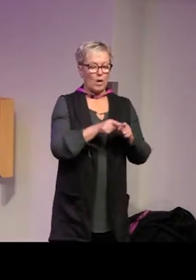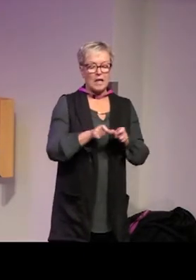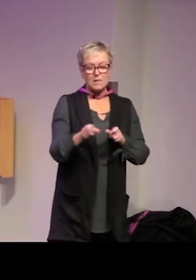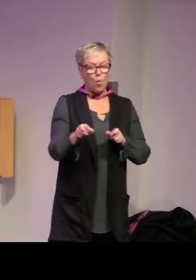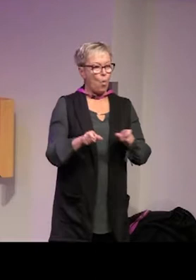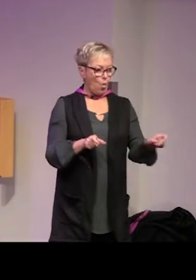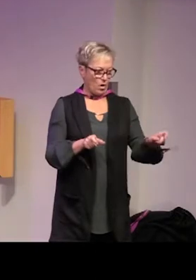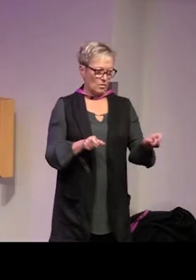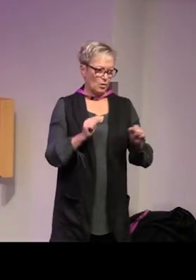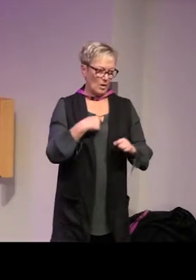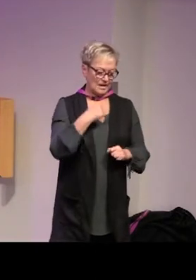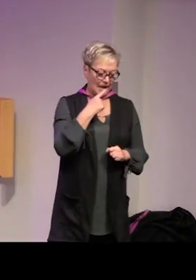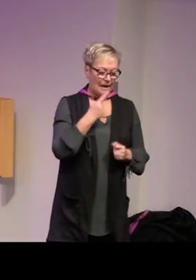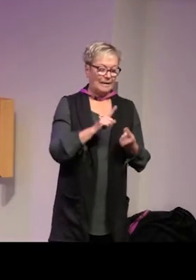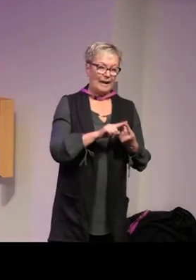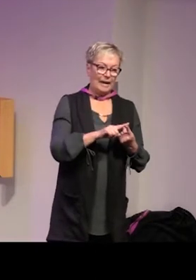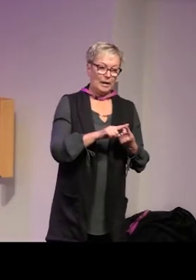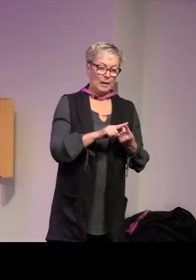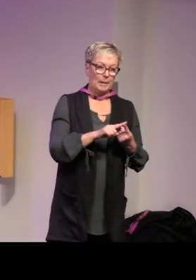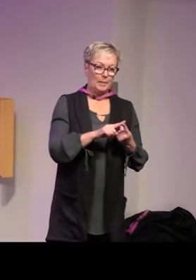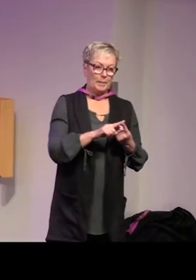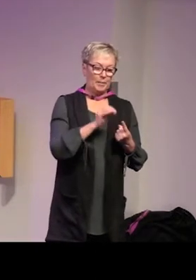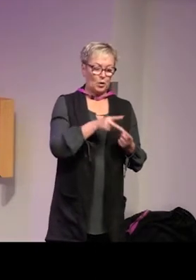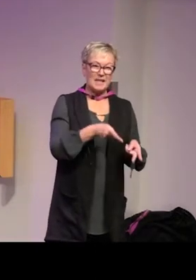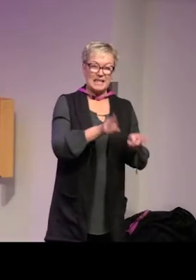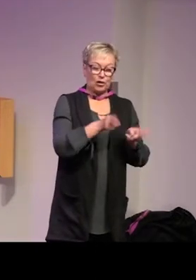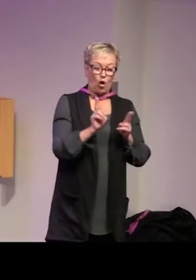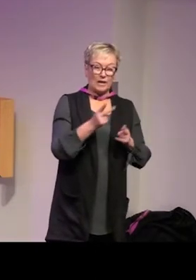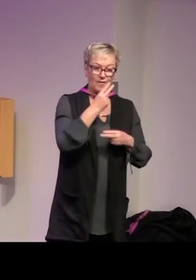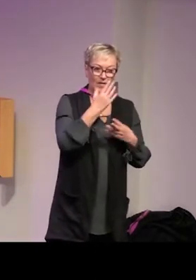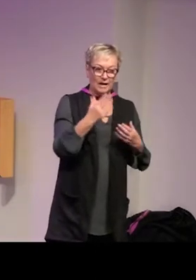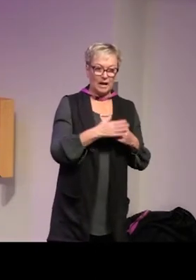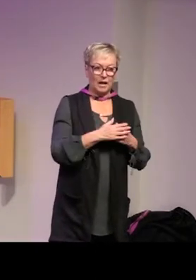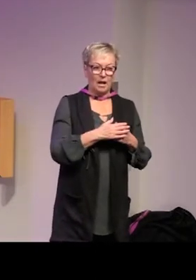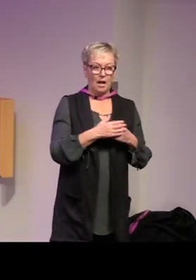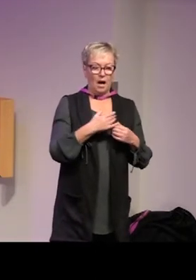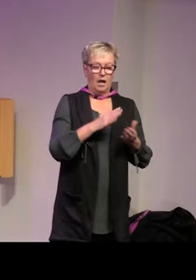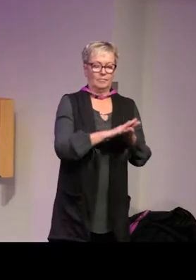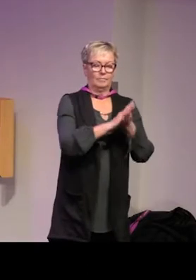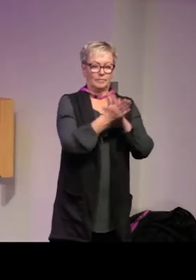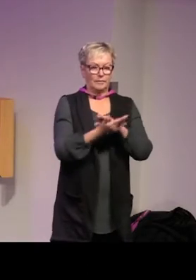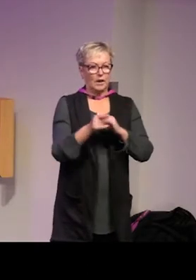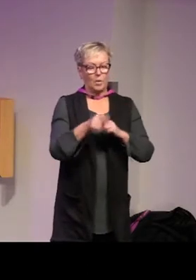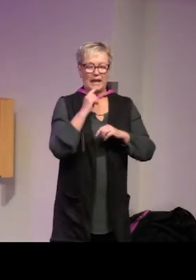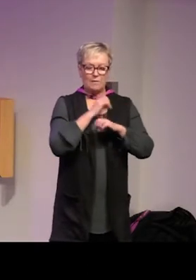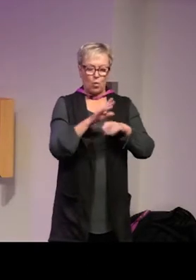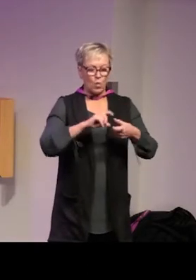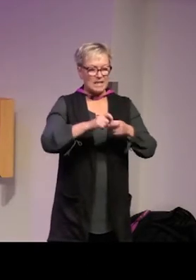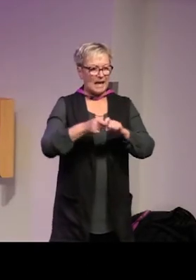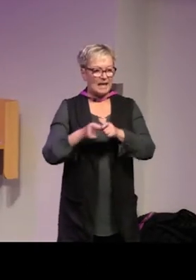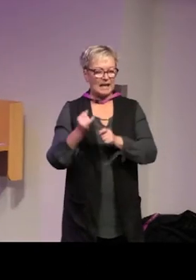två olika spår skulle jag ta och säga det ena är ju att precis som de här citaten visar att man de facto har omsatt de här